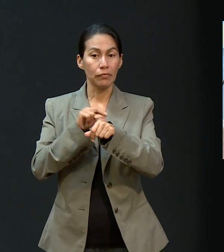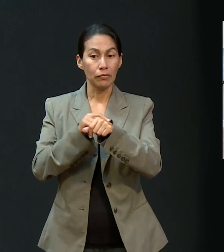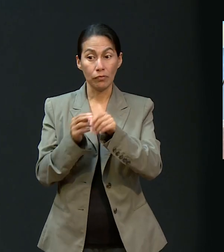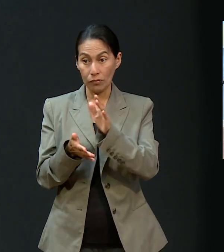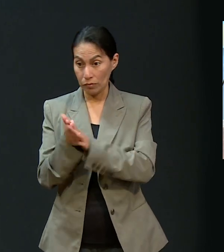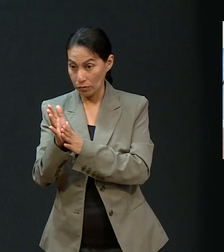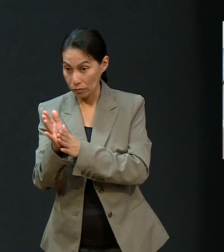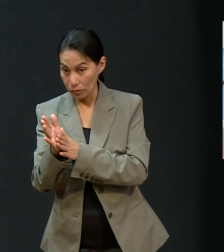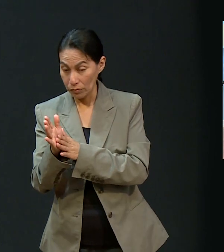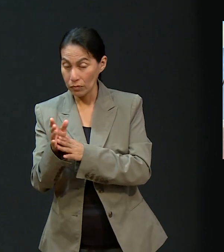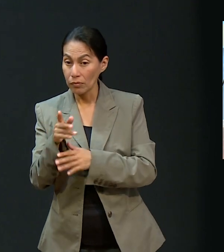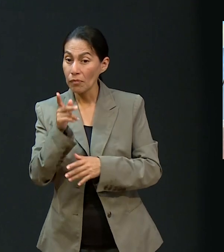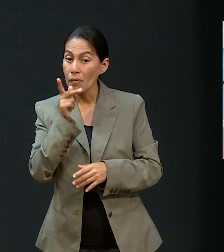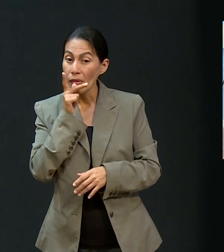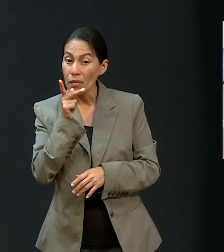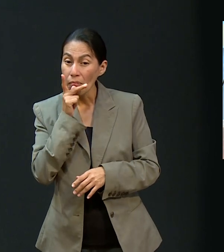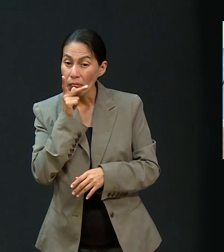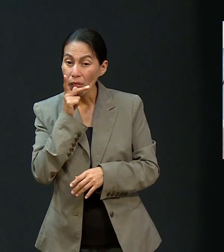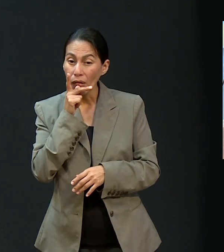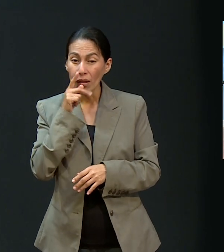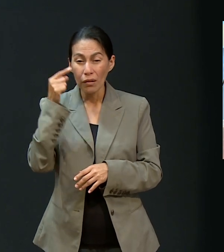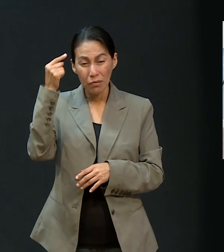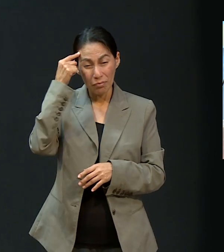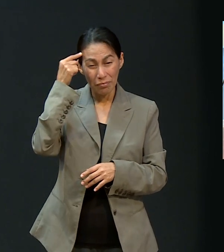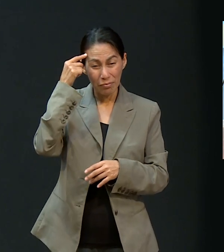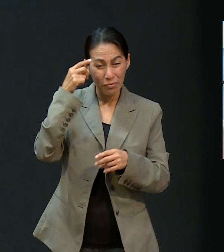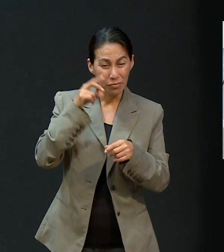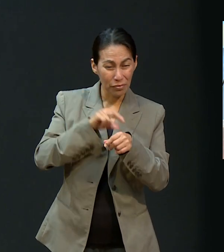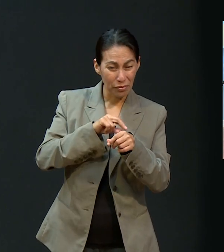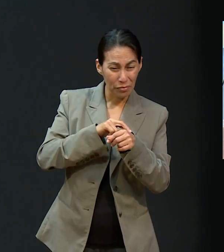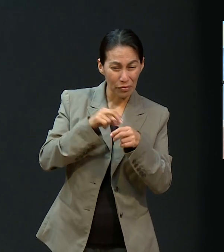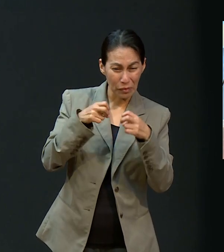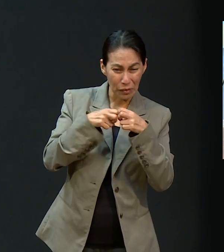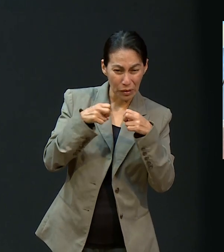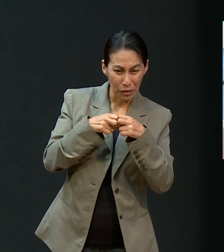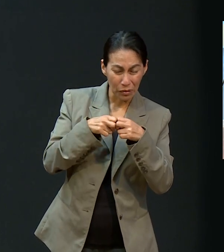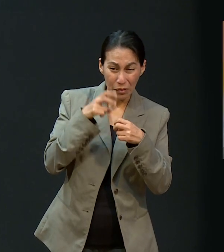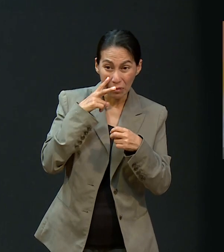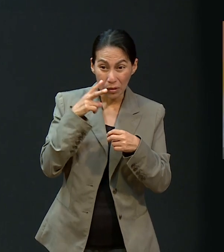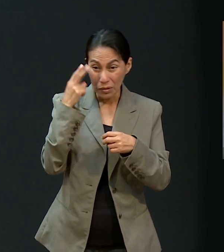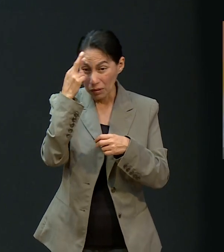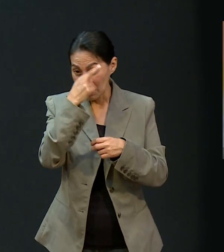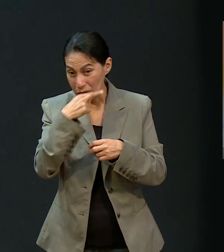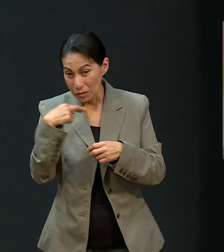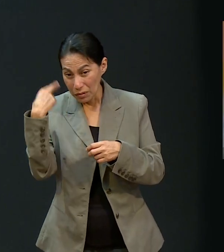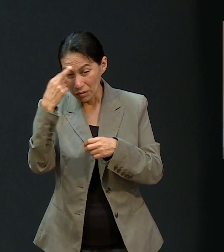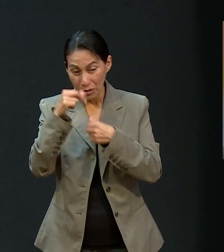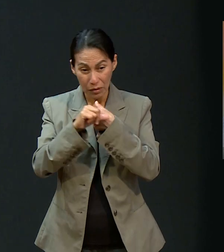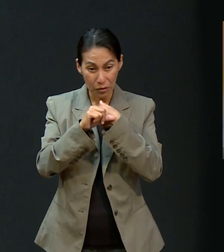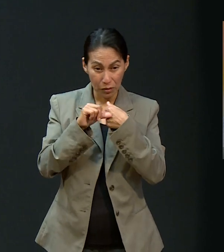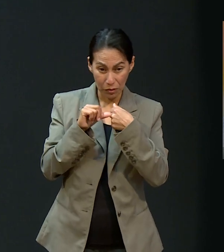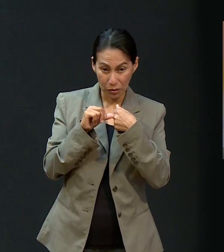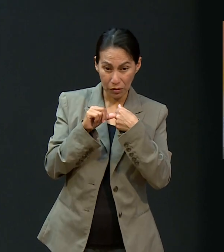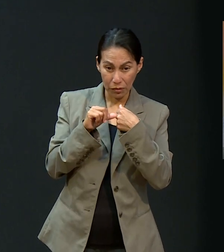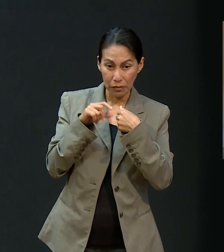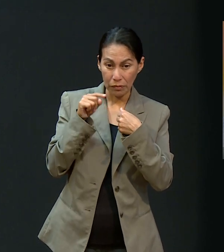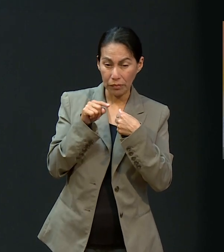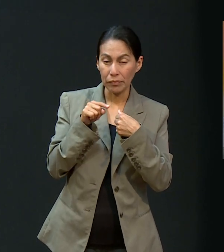Fuimos al médico. Mi papá investigó, checoneurólogos, que pudieran hacerle la